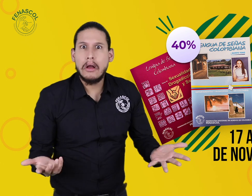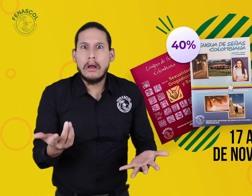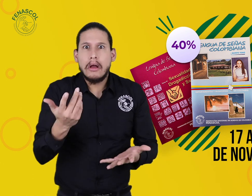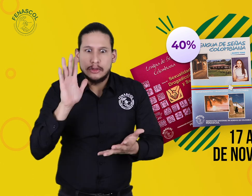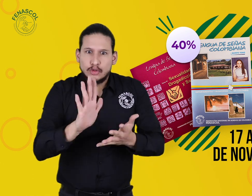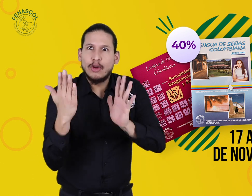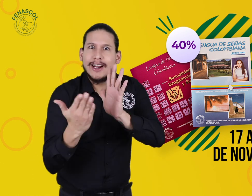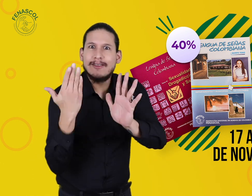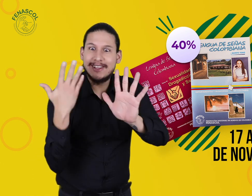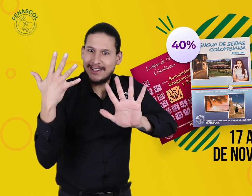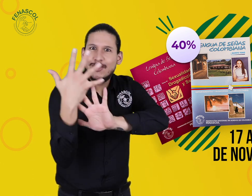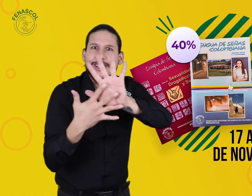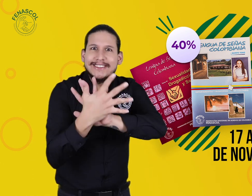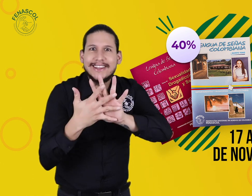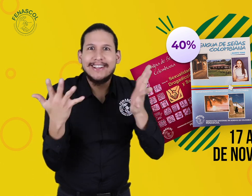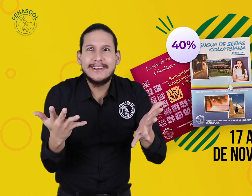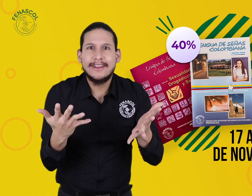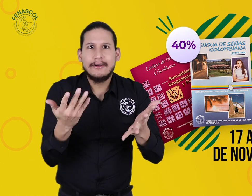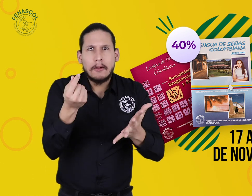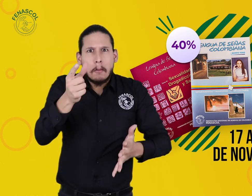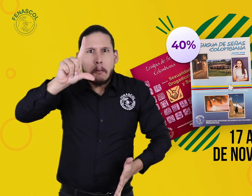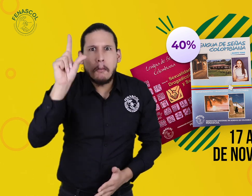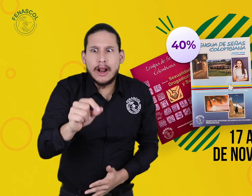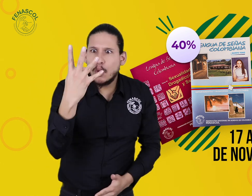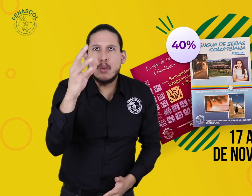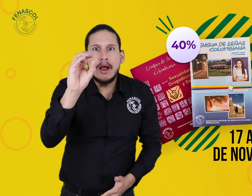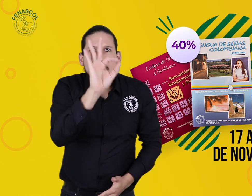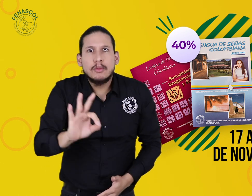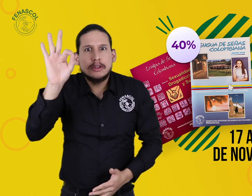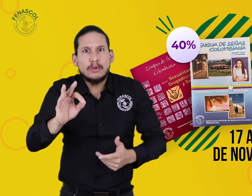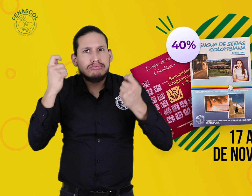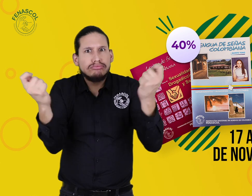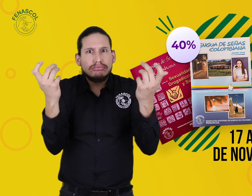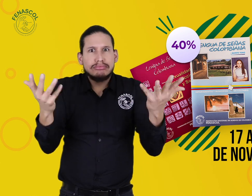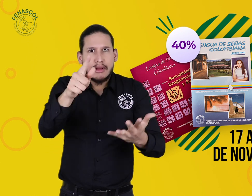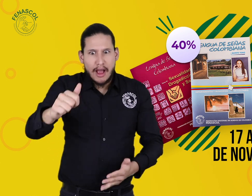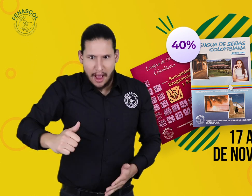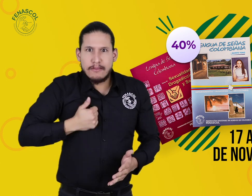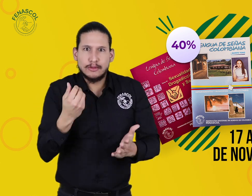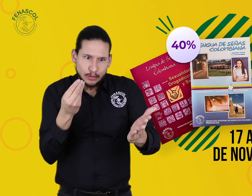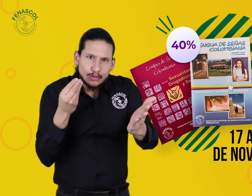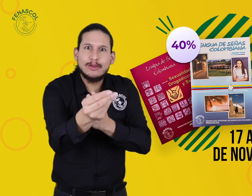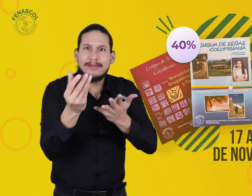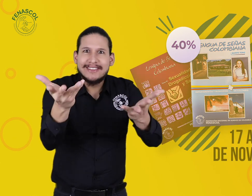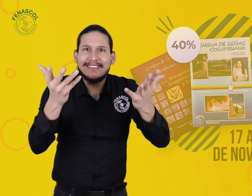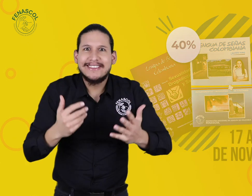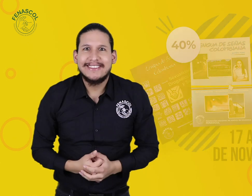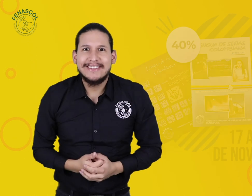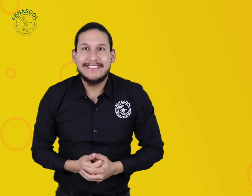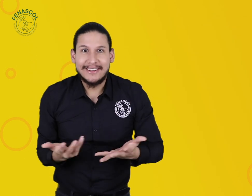Son estos dos tomos en los libros de lengua de señas colombiana con el 40% descuento, así que